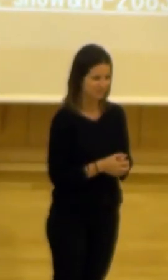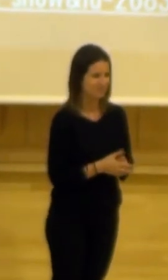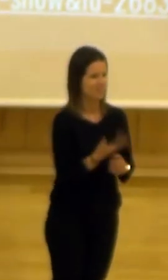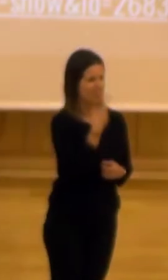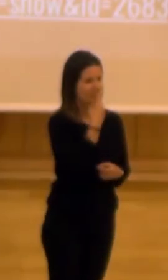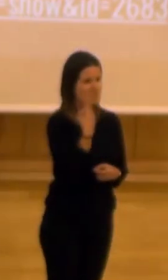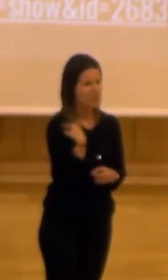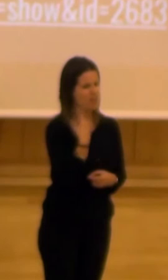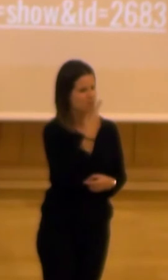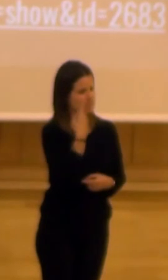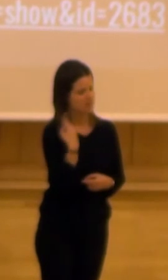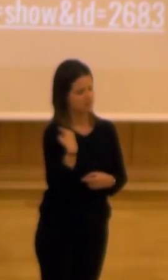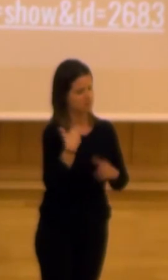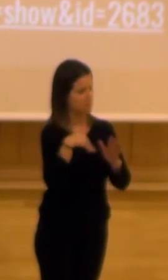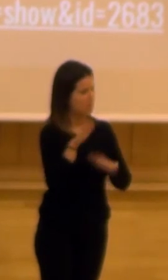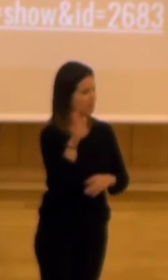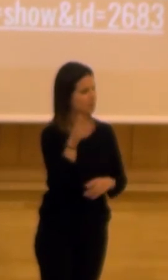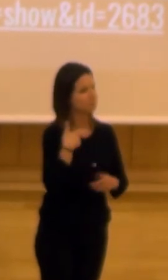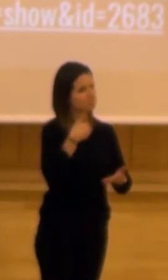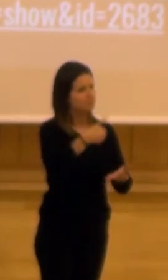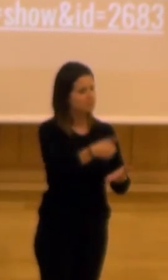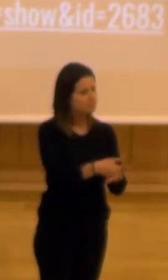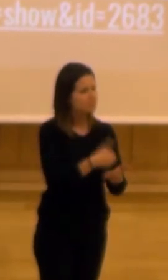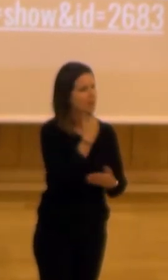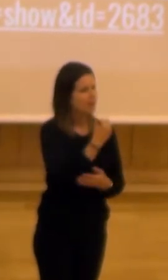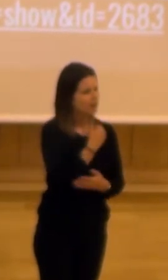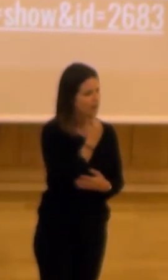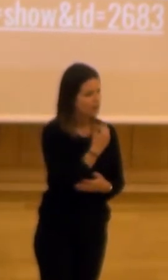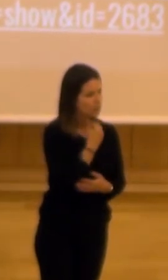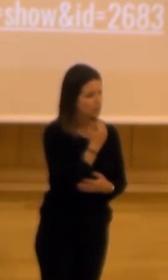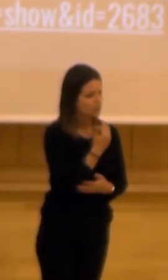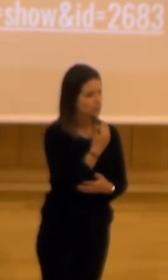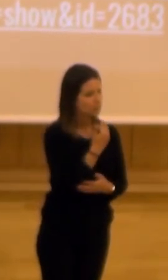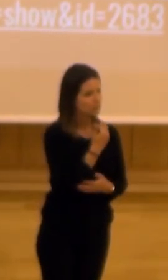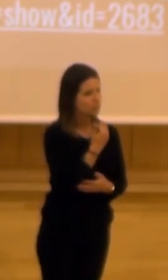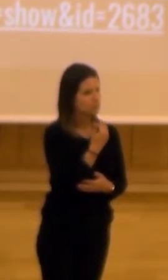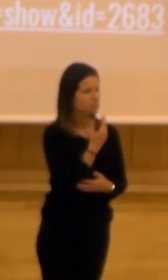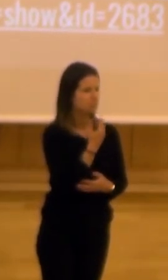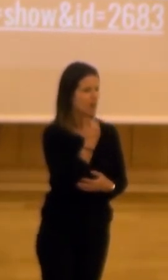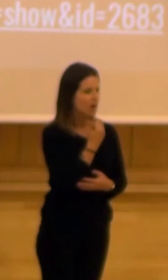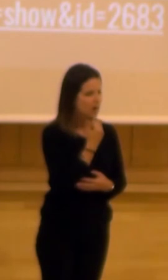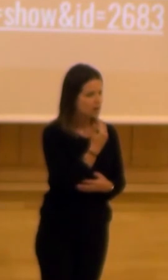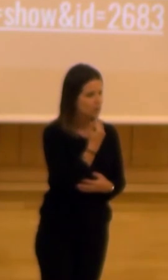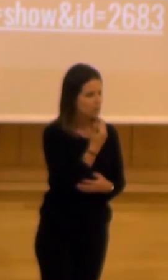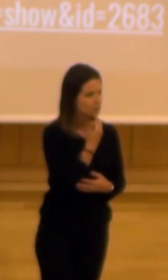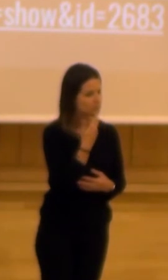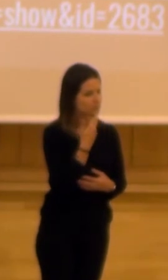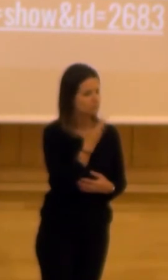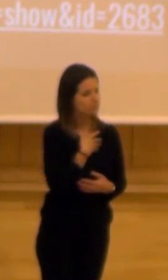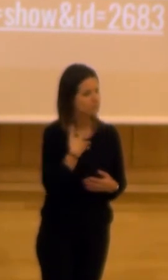hace un año un año y pico me planteó algo que de alguna manera venía